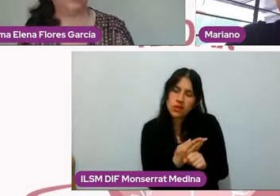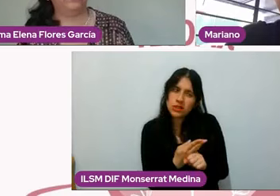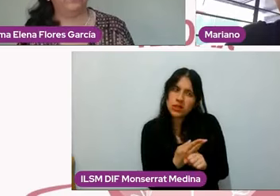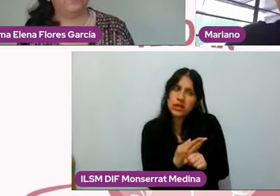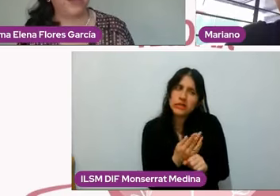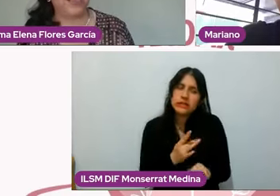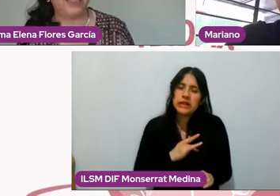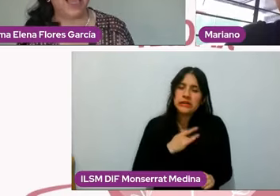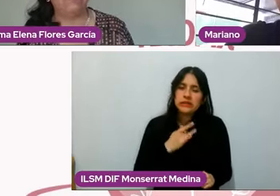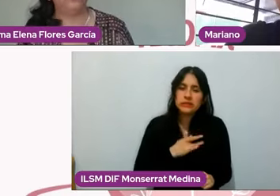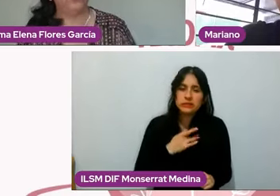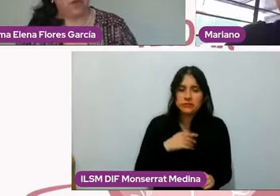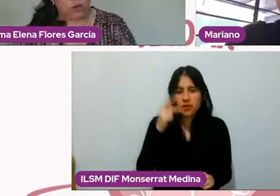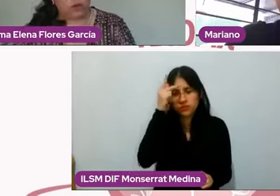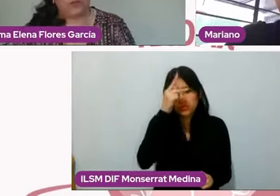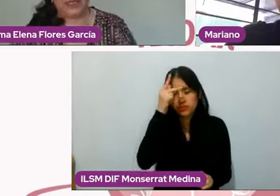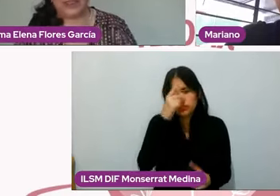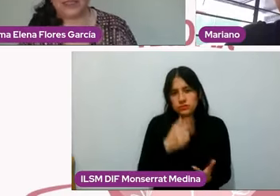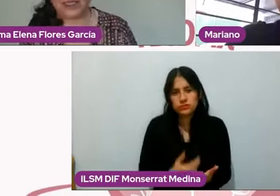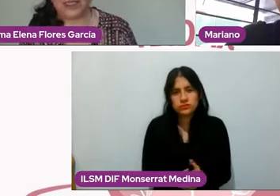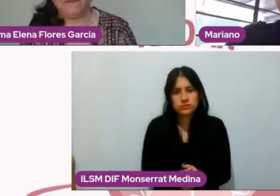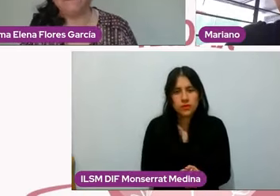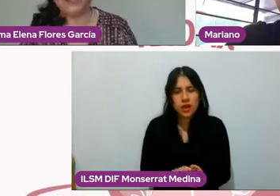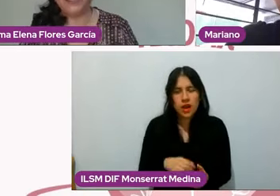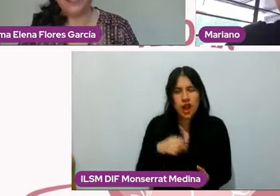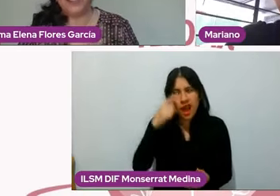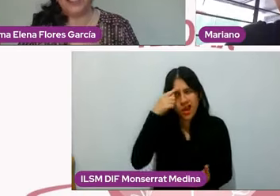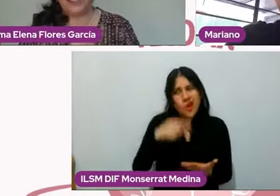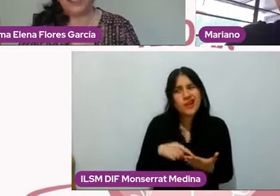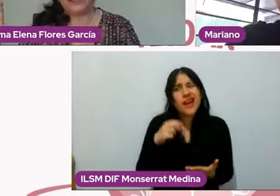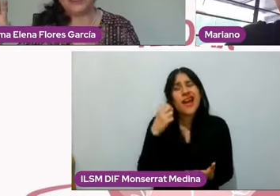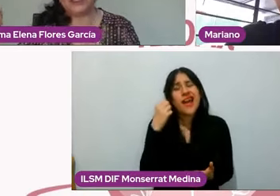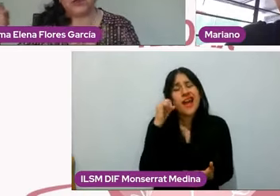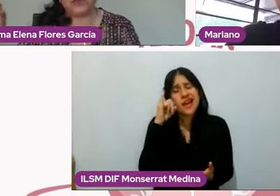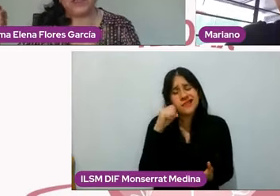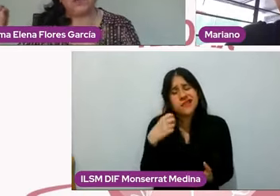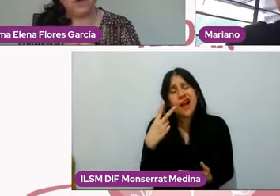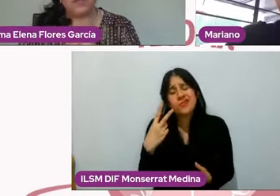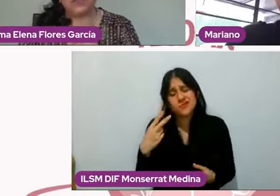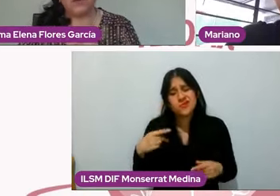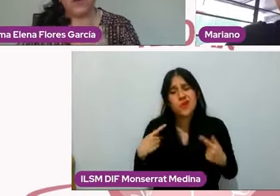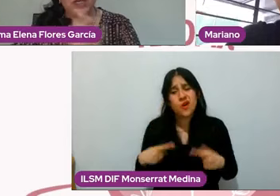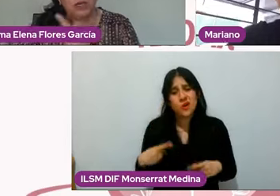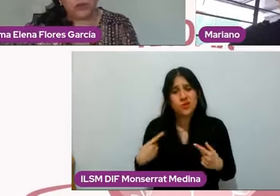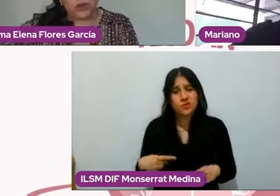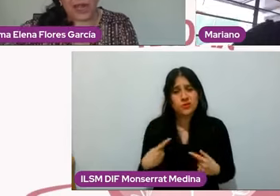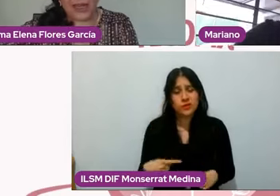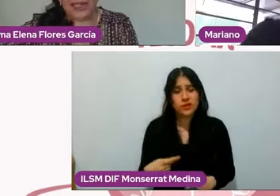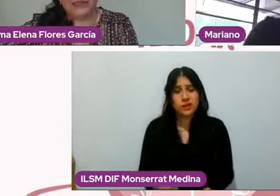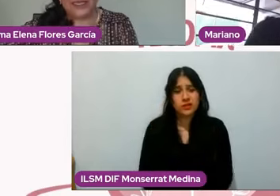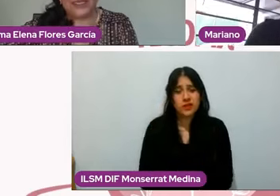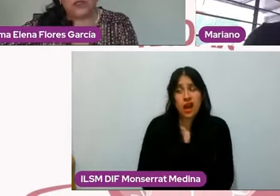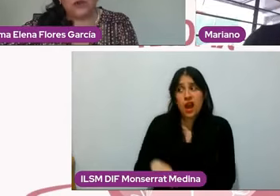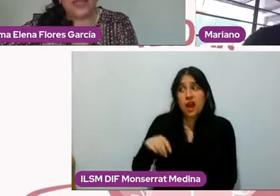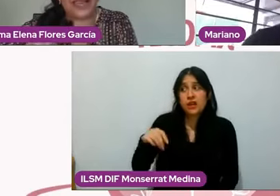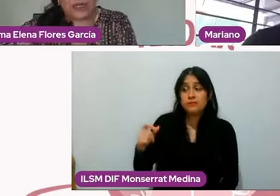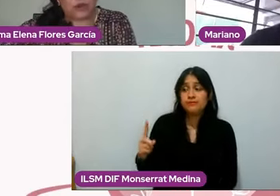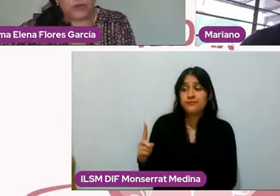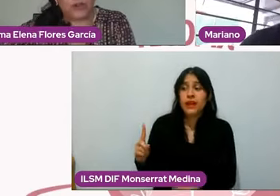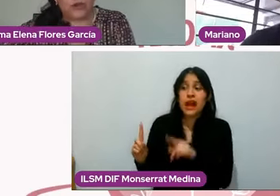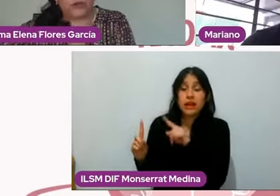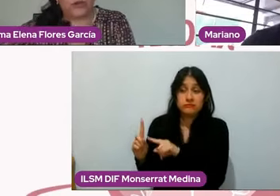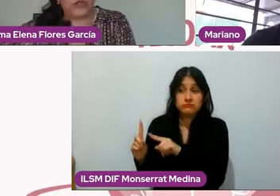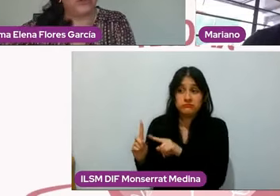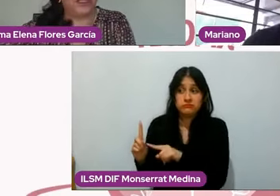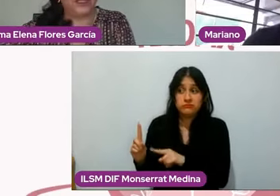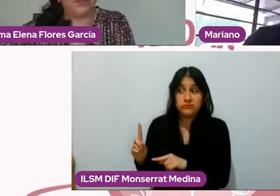involucrarnos, me parece, ambos, como bien dice aquí, que es hacerse consciente de uno mismo, lo que el otro haga es algo que le